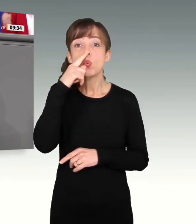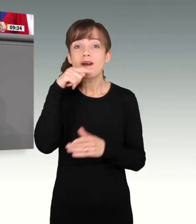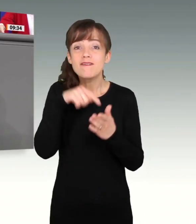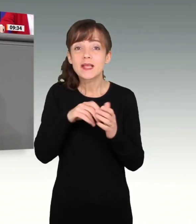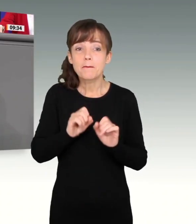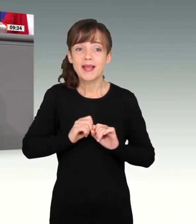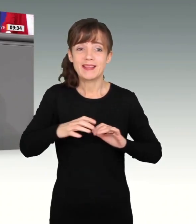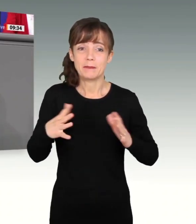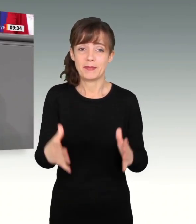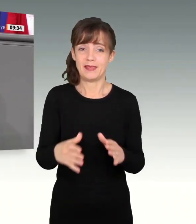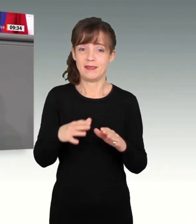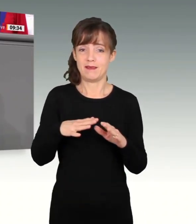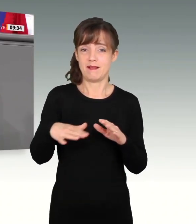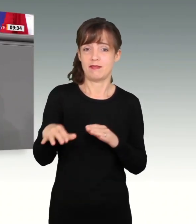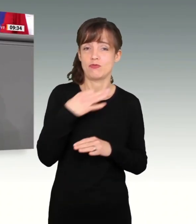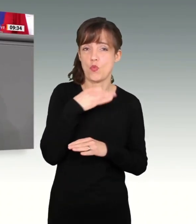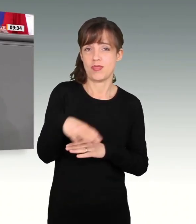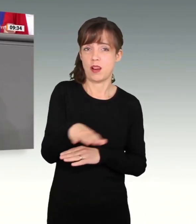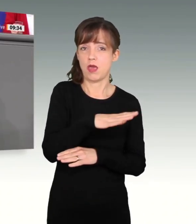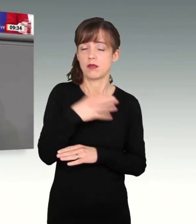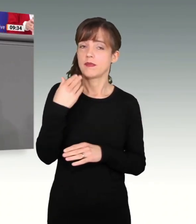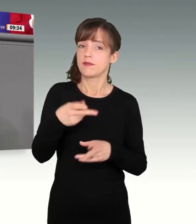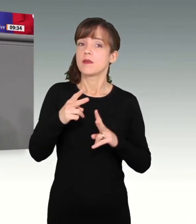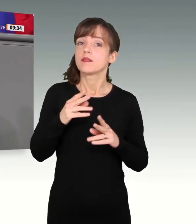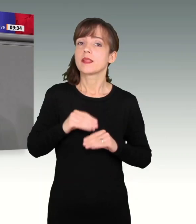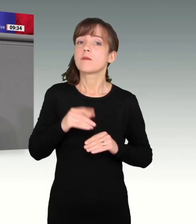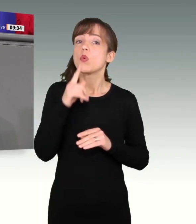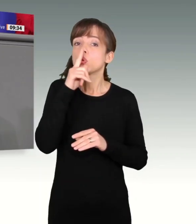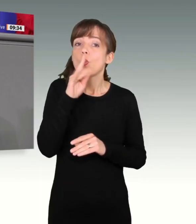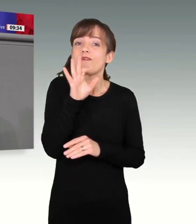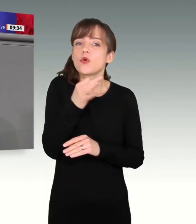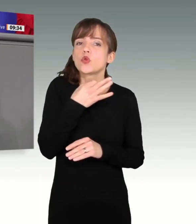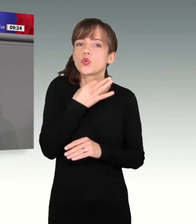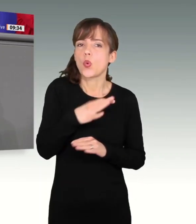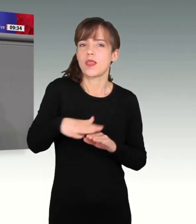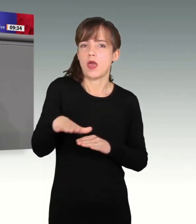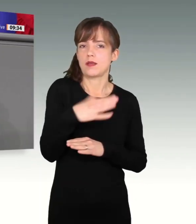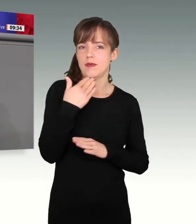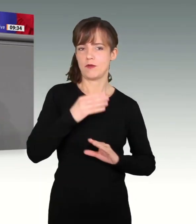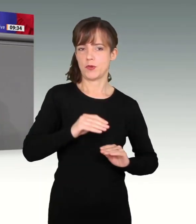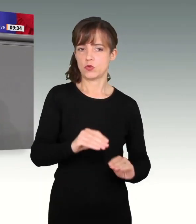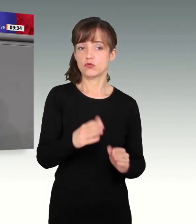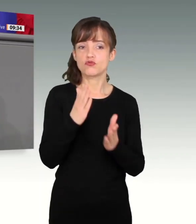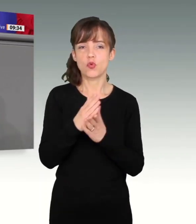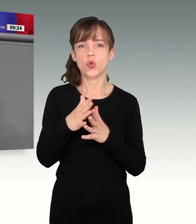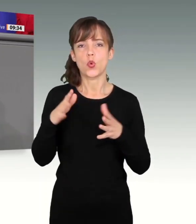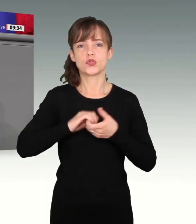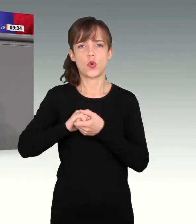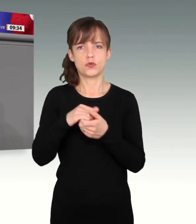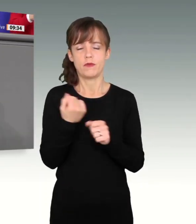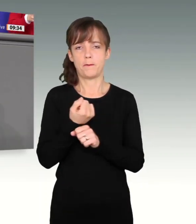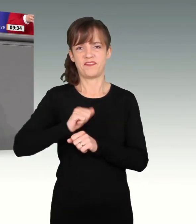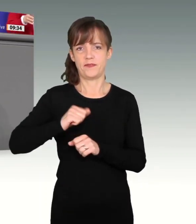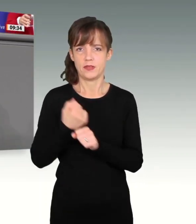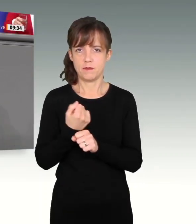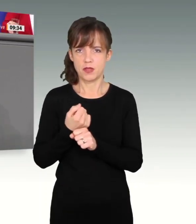selbstredend auch nur für diese Notlage genutzt werden. Das ist das Konlexitätsprinzip rechtlich etabliert. Schon die GroKo hat es missachtet, aber die